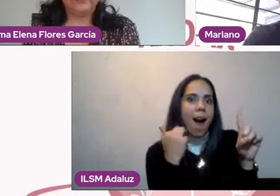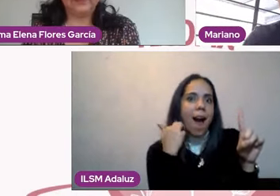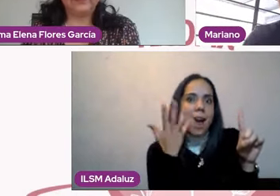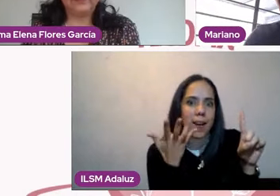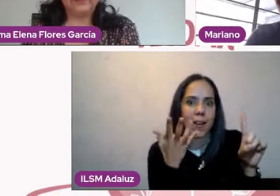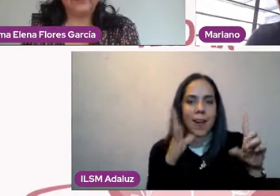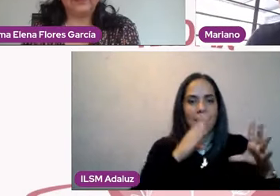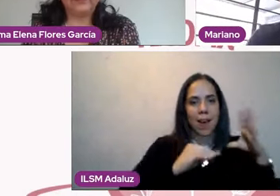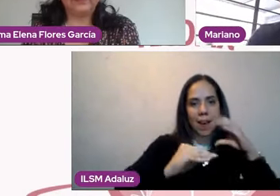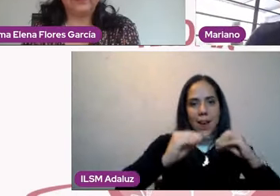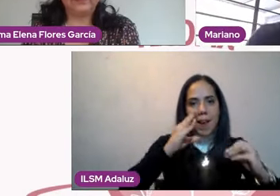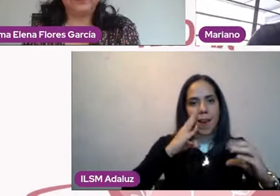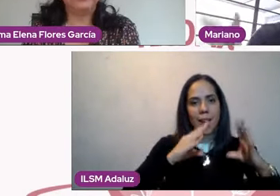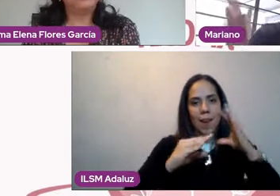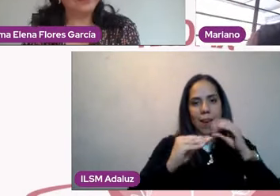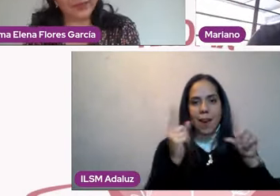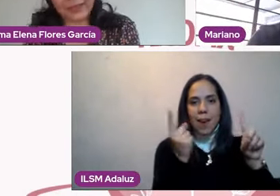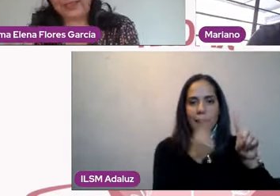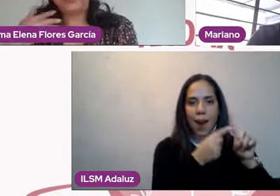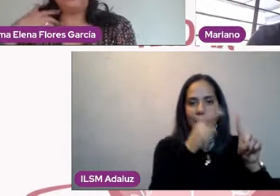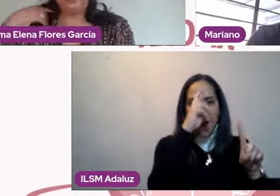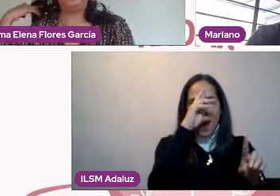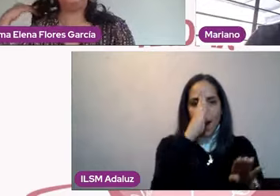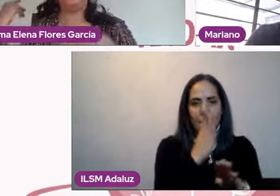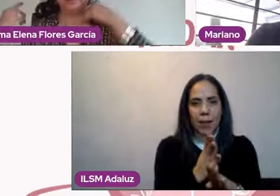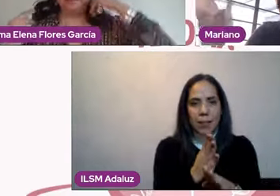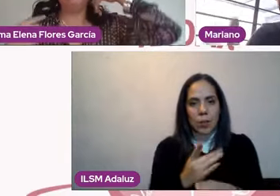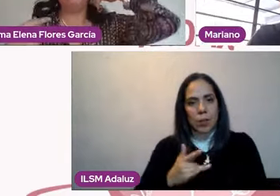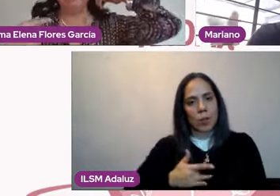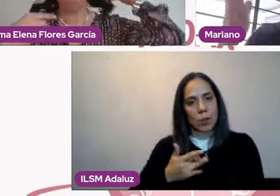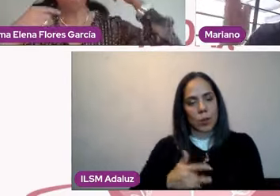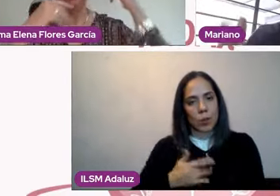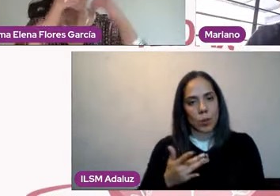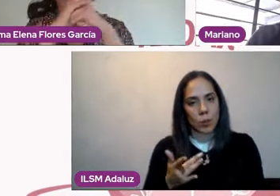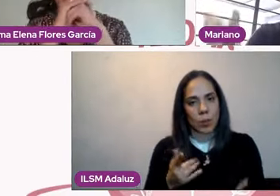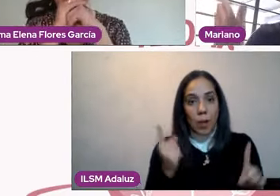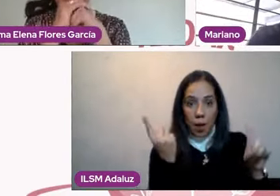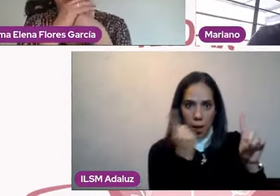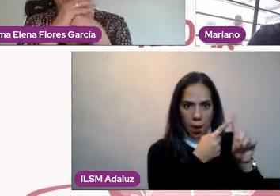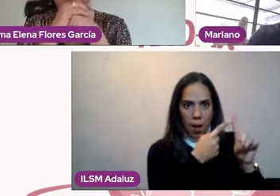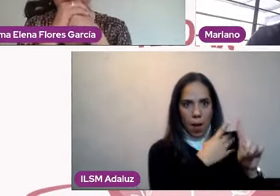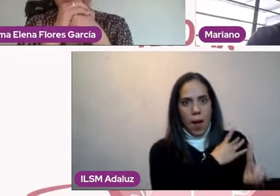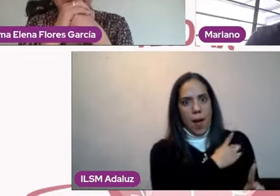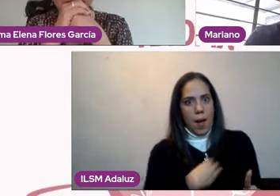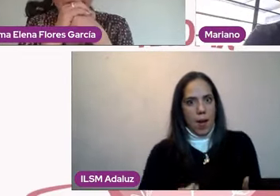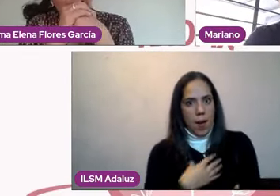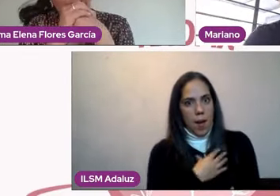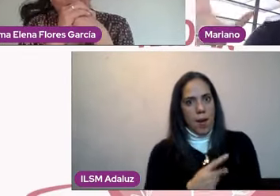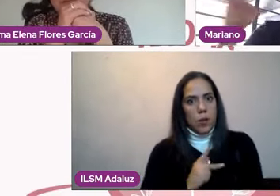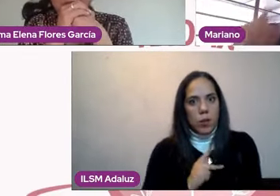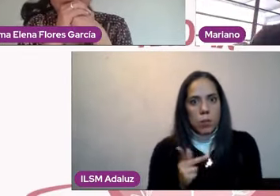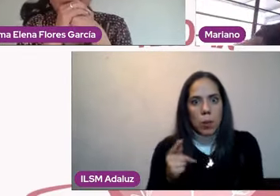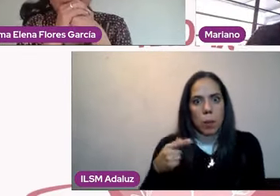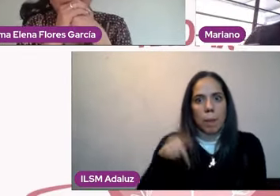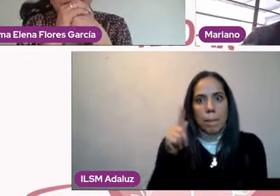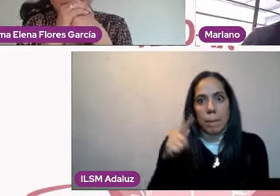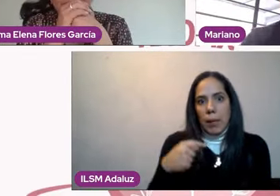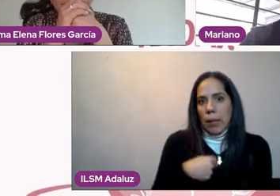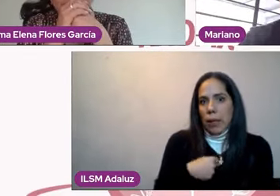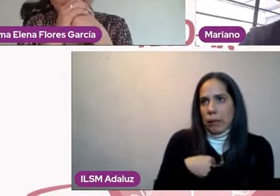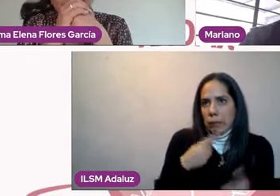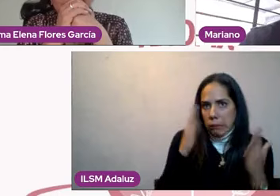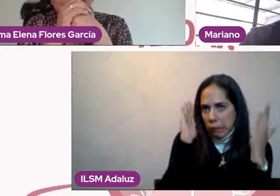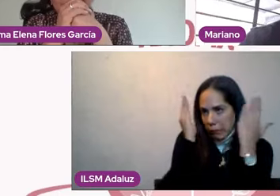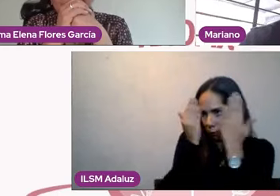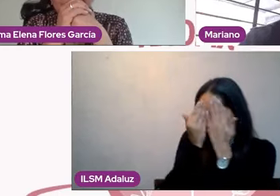si a lo mejor yo sigo sosteniendo una mala relación en pareja porque no quiero que sean